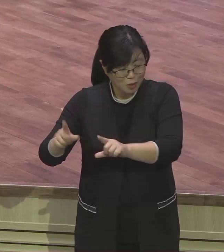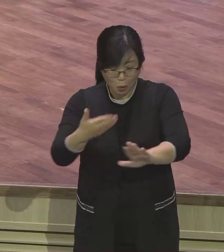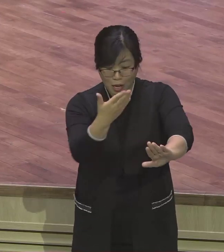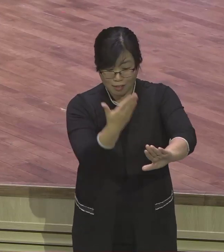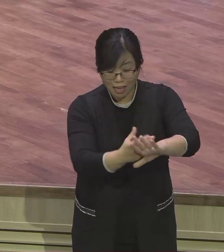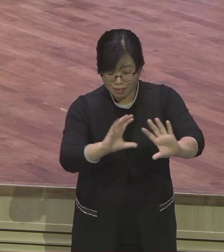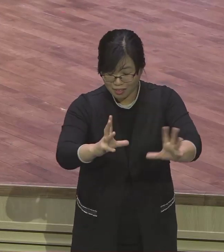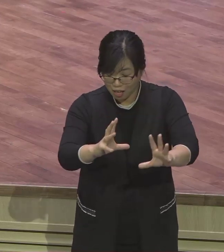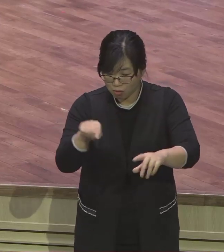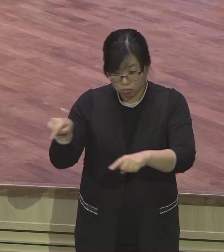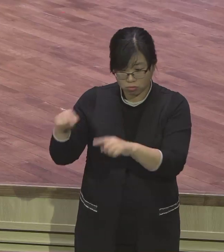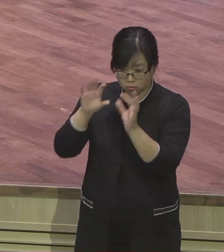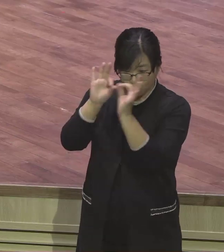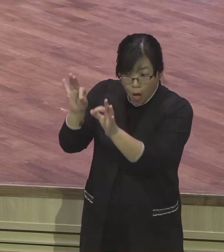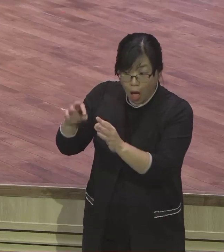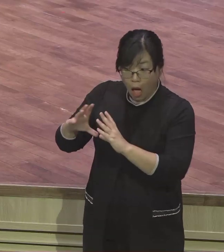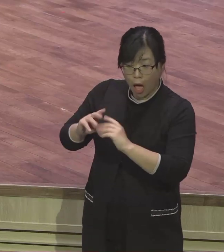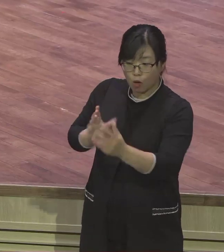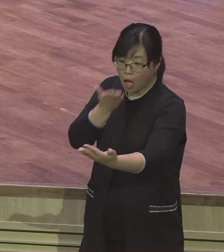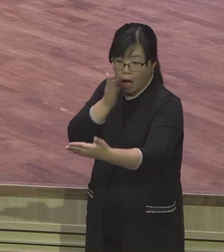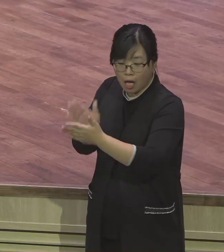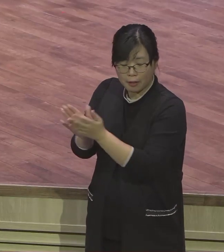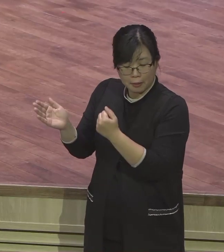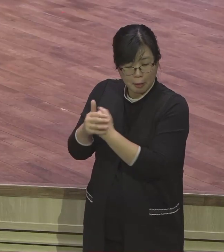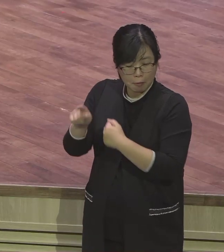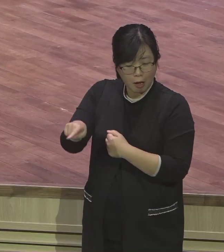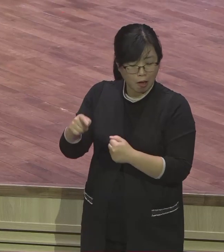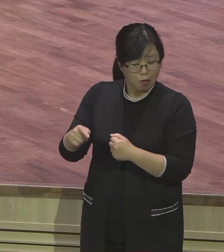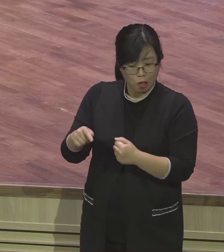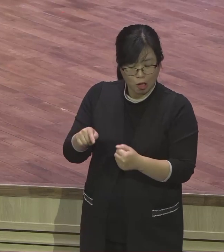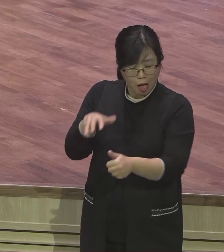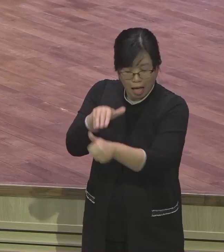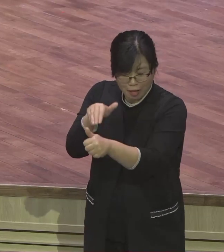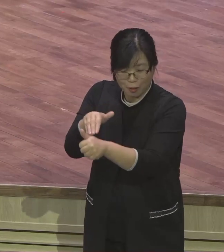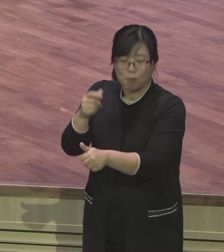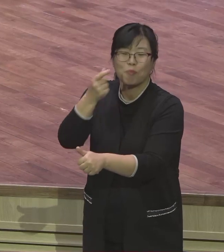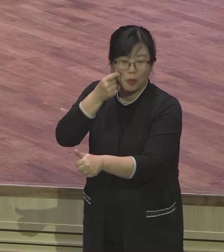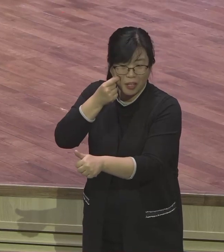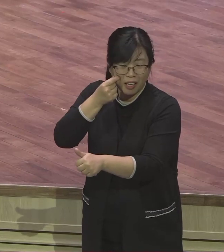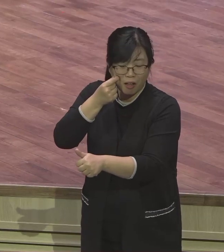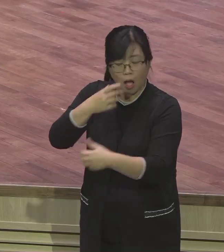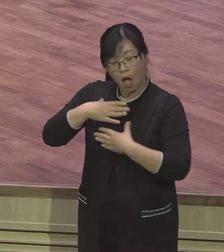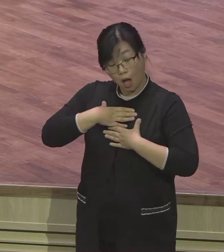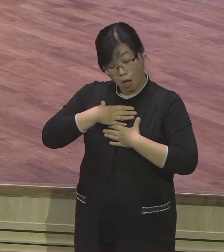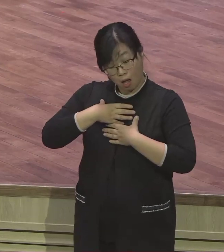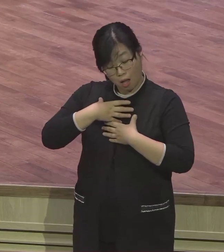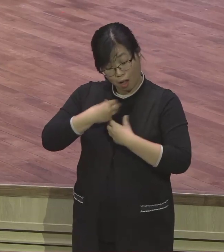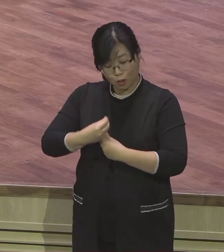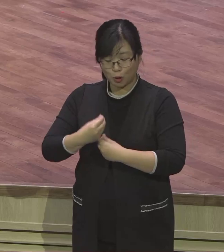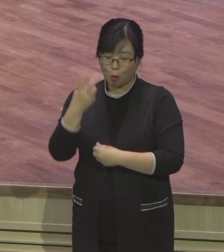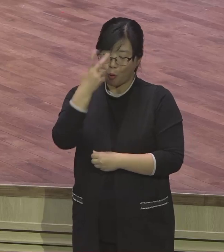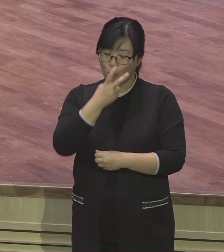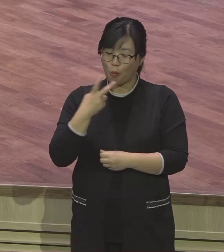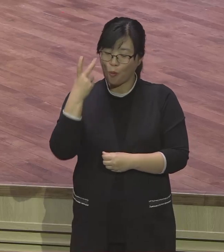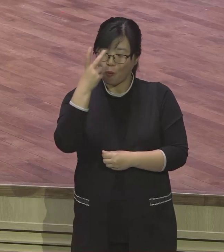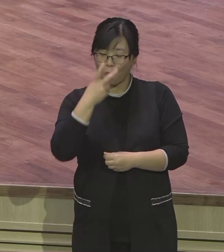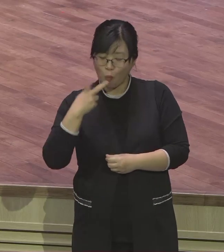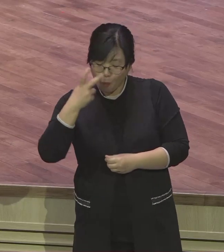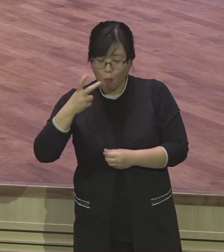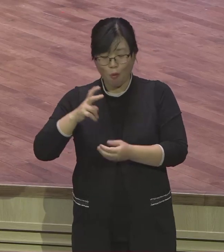없다 하면 어마어마하게 발전할 거예요. 그러니까 이 60만 대군에다가 엄청난 국방비 70년